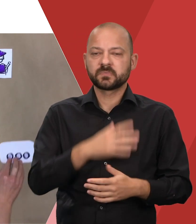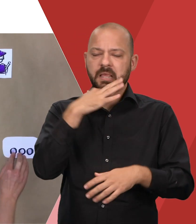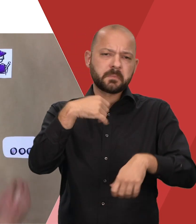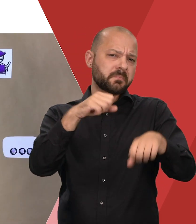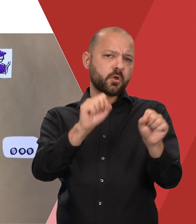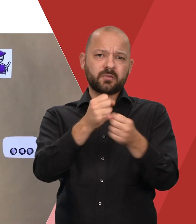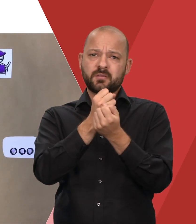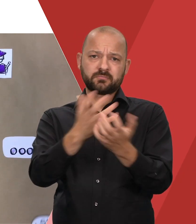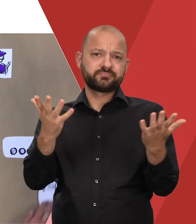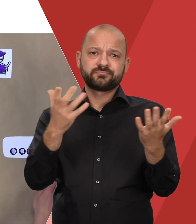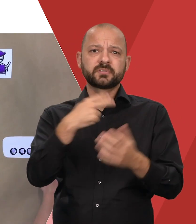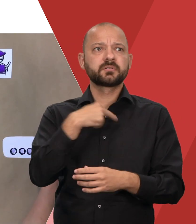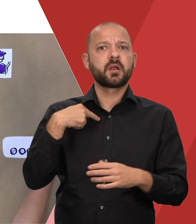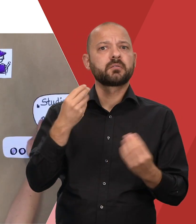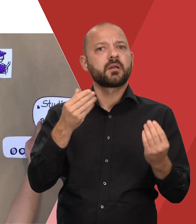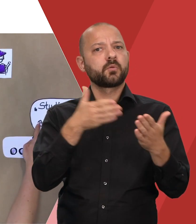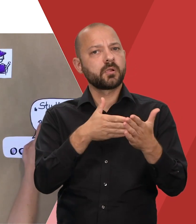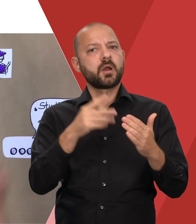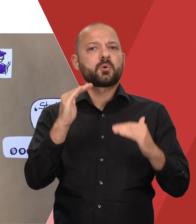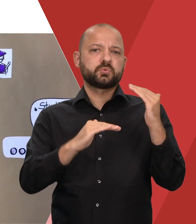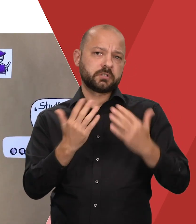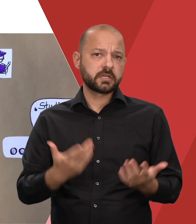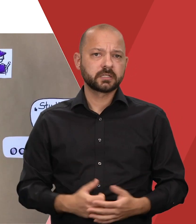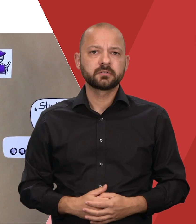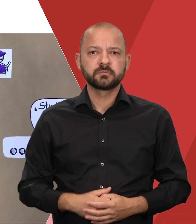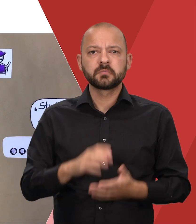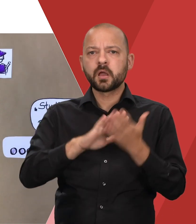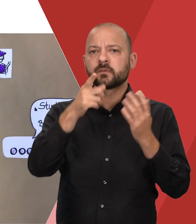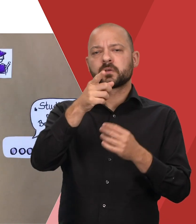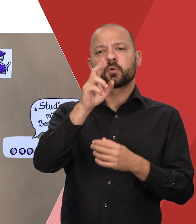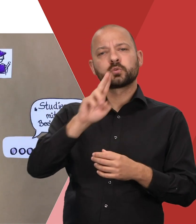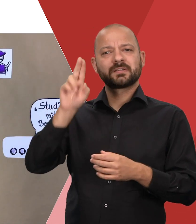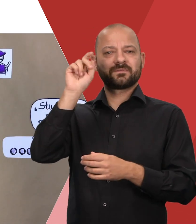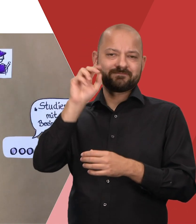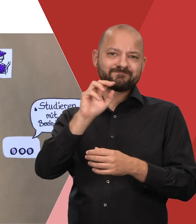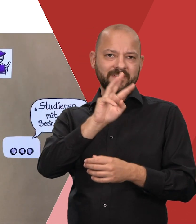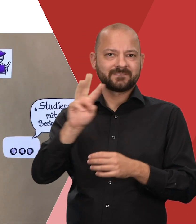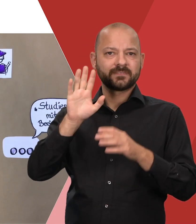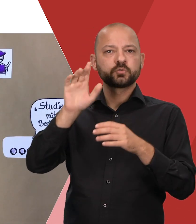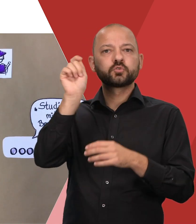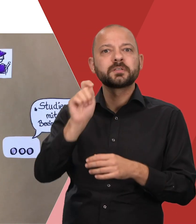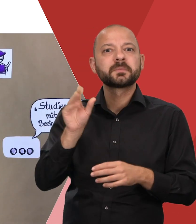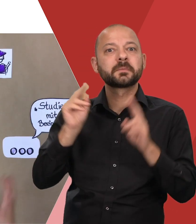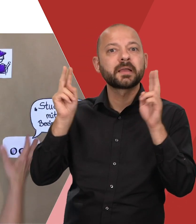viel mehr Möglichkeiten, einen Nachteil auszugleichen. Informiere dich dazu auf der Uni-Website Studieren mit Beeinträchtigung.